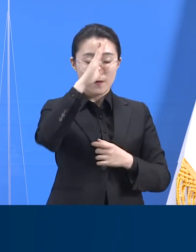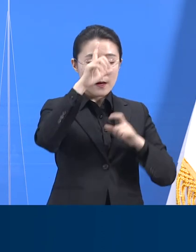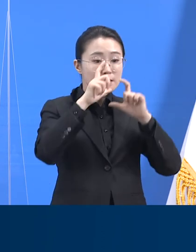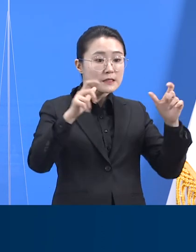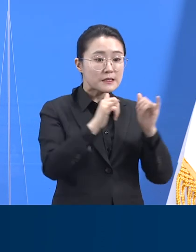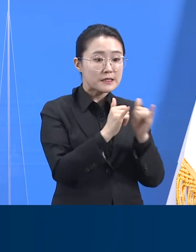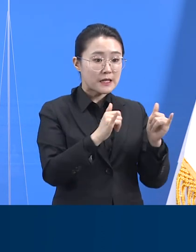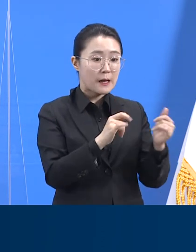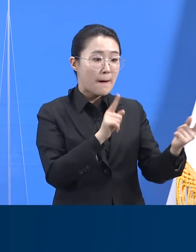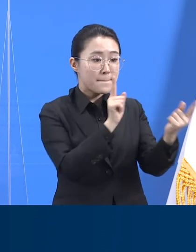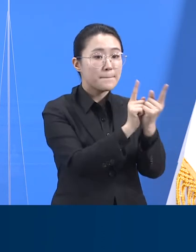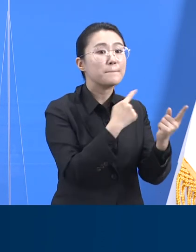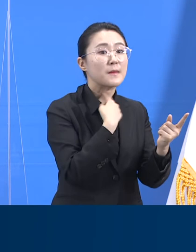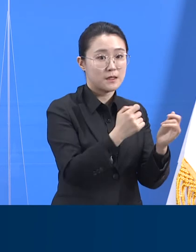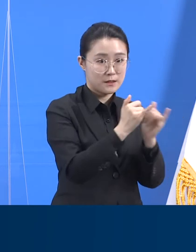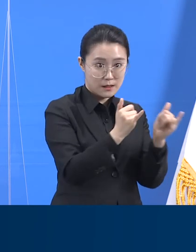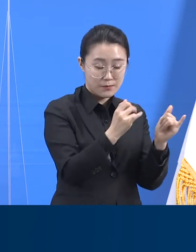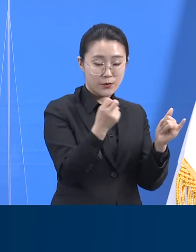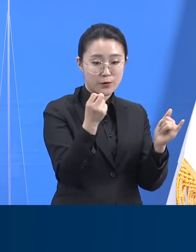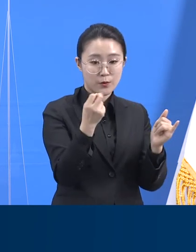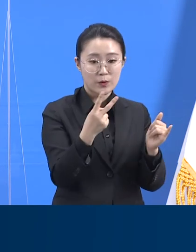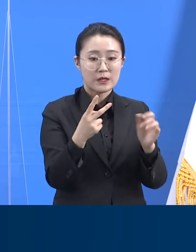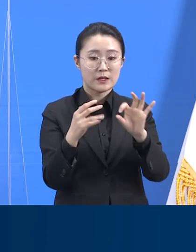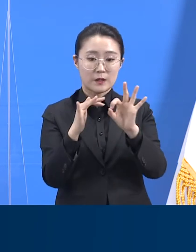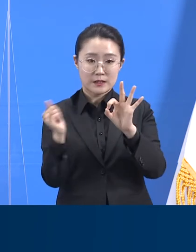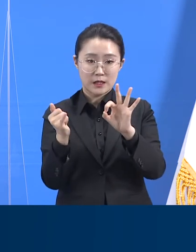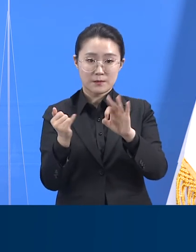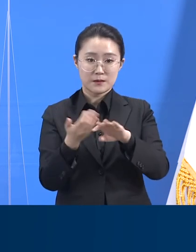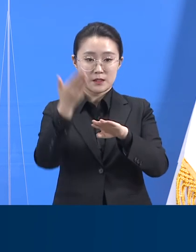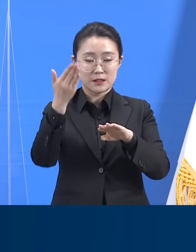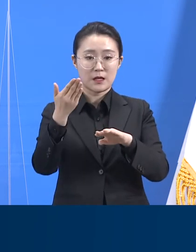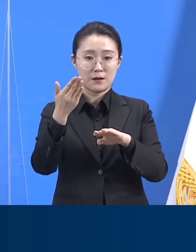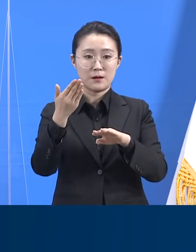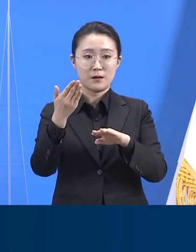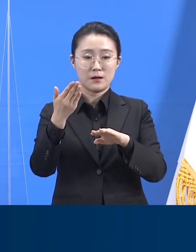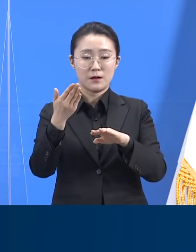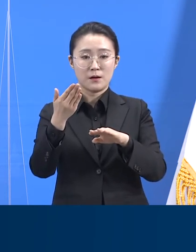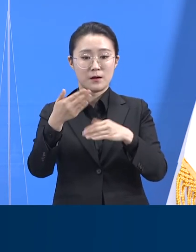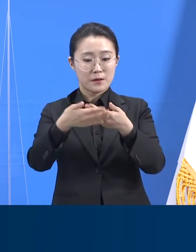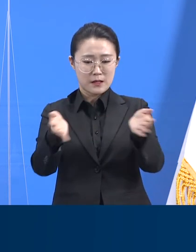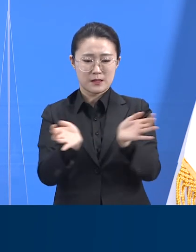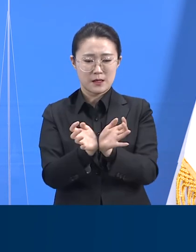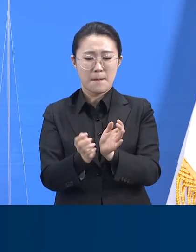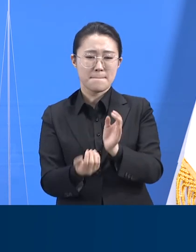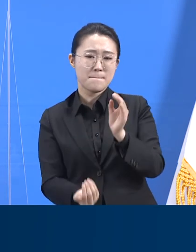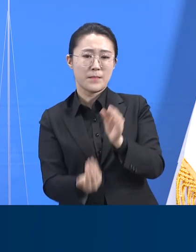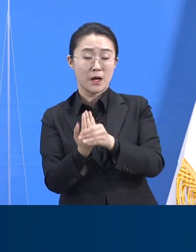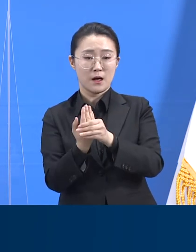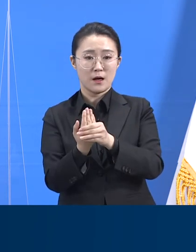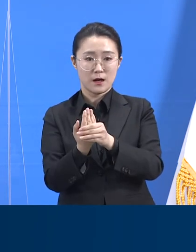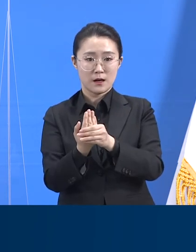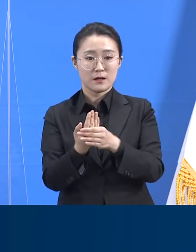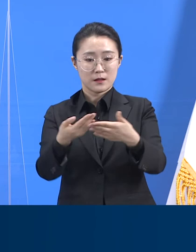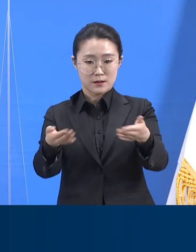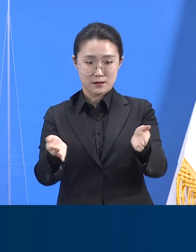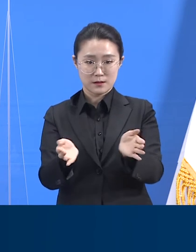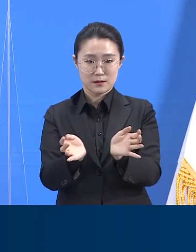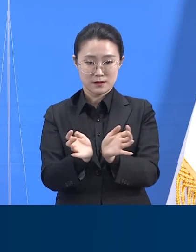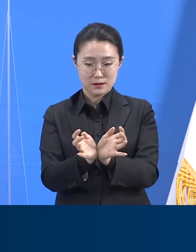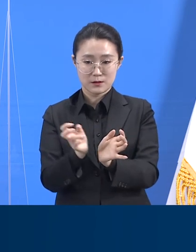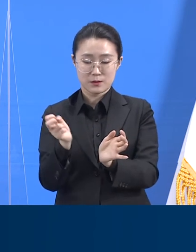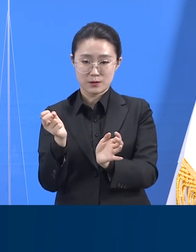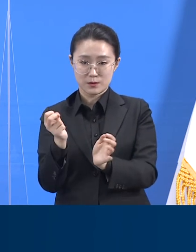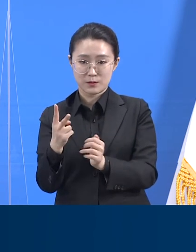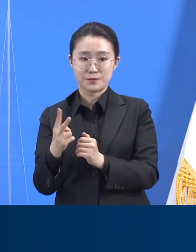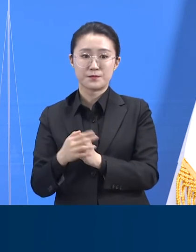집단감염 클러스터 그룹, 의료기관 및 요양시설 그룹, 해외 유입자 그룹, 그리고 경로 미상 분류